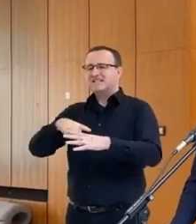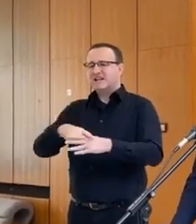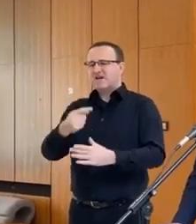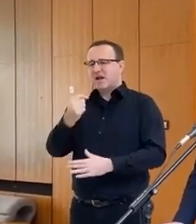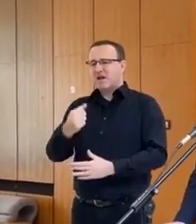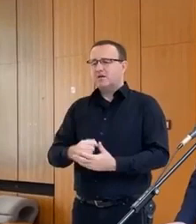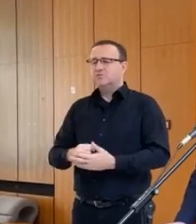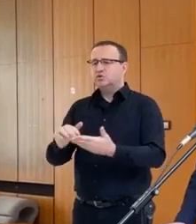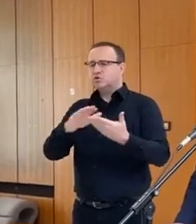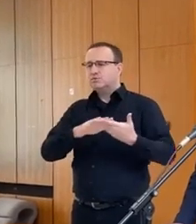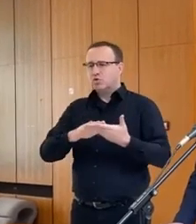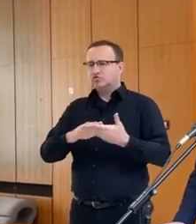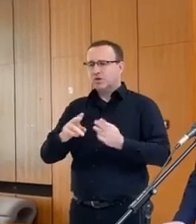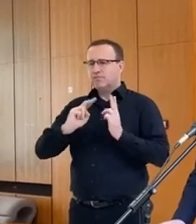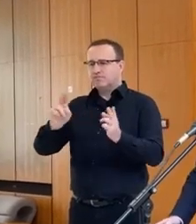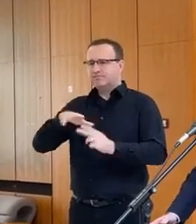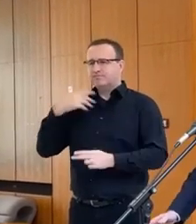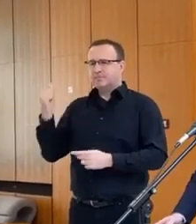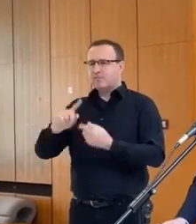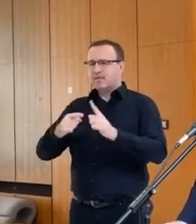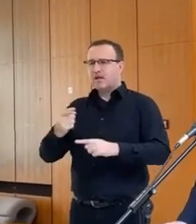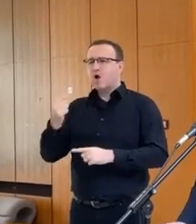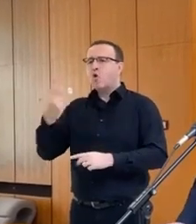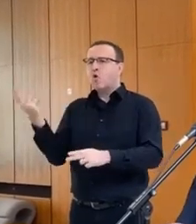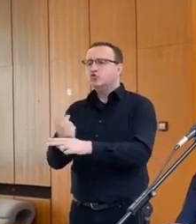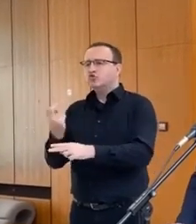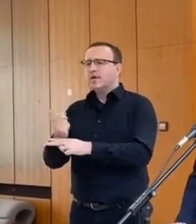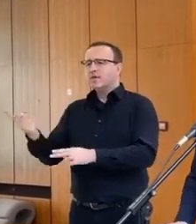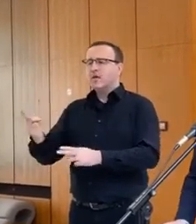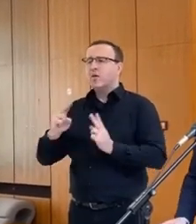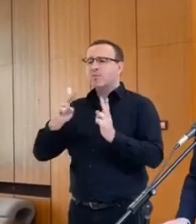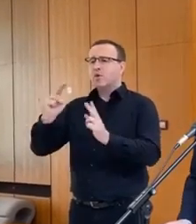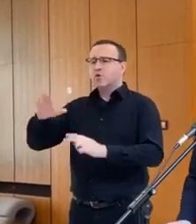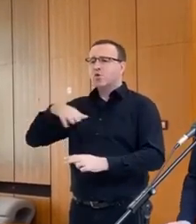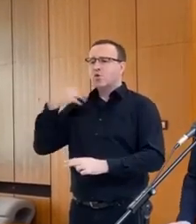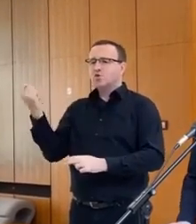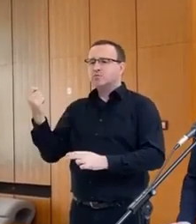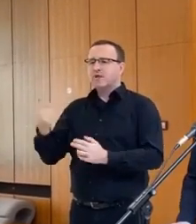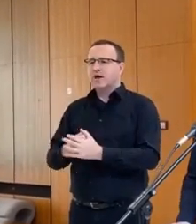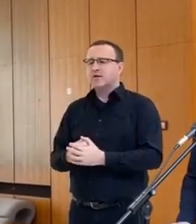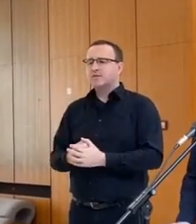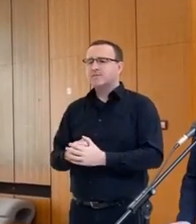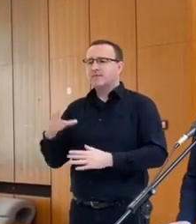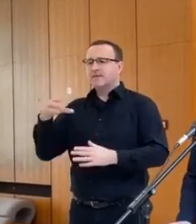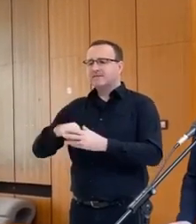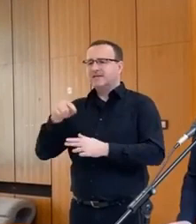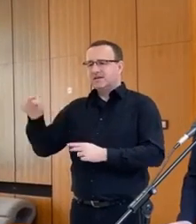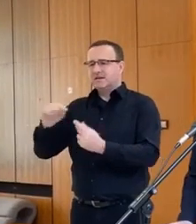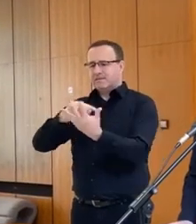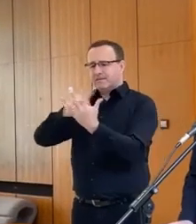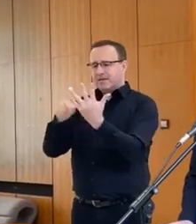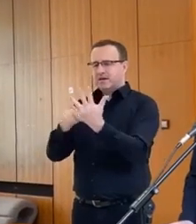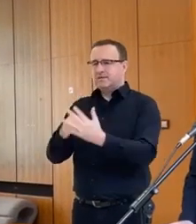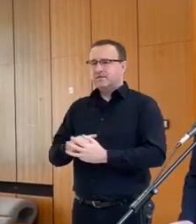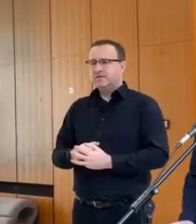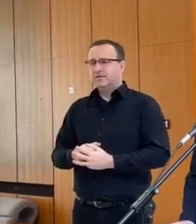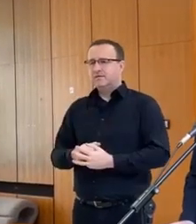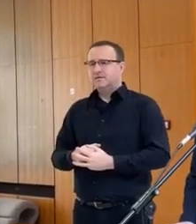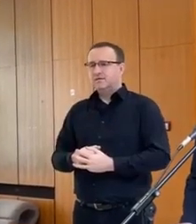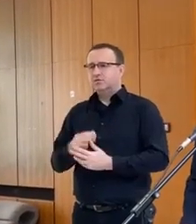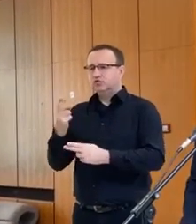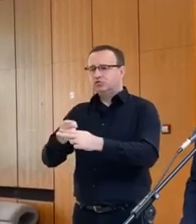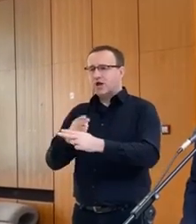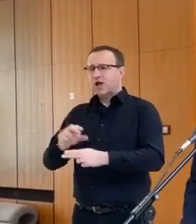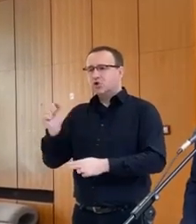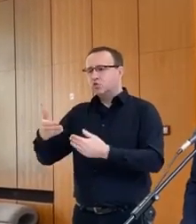spoločného polnodzárovské politiky na očkodnenie polnosti tarov v týchto piatich krajinách,